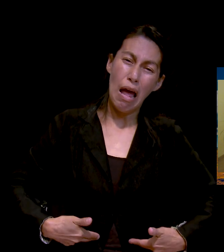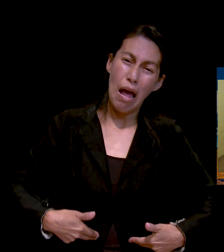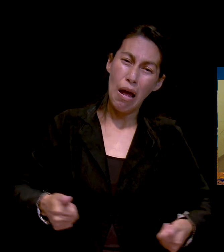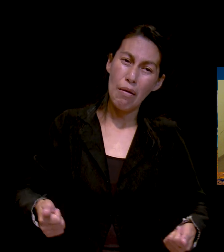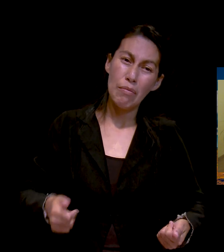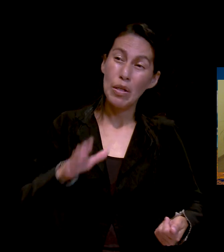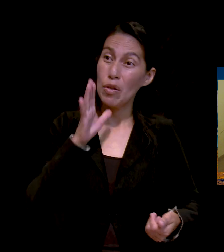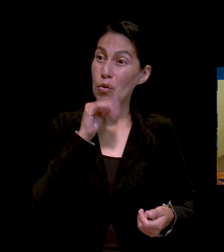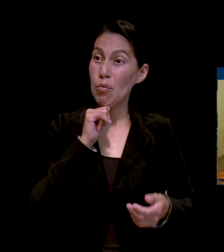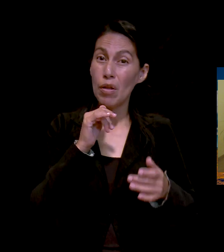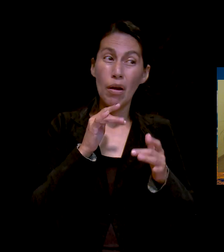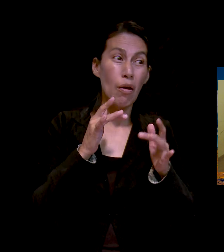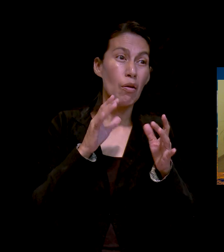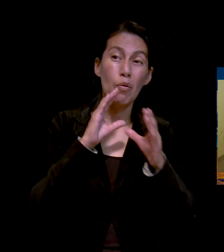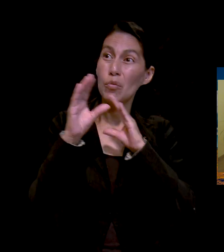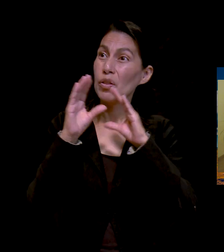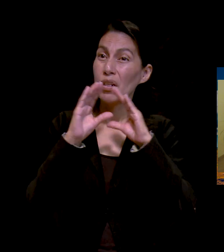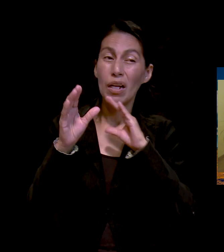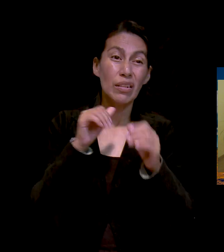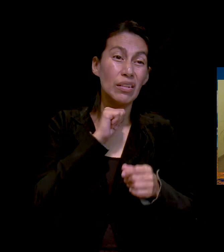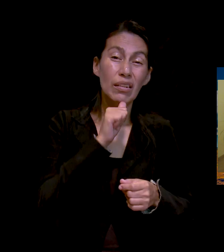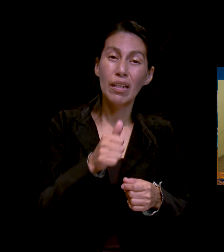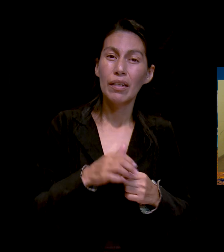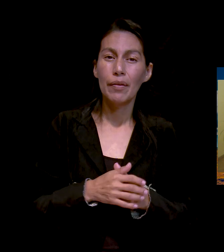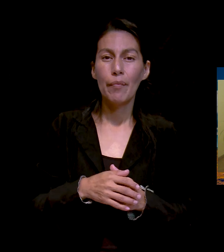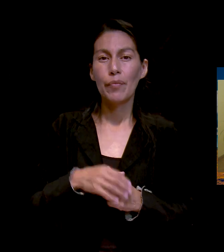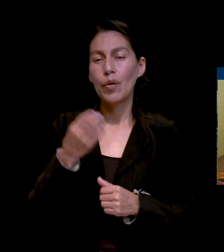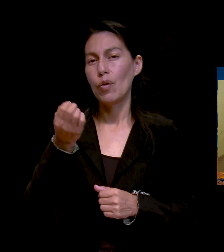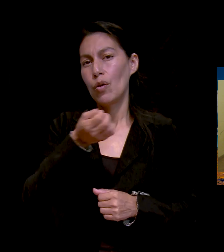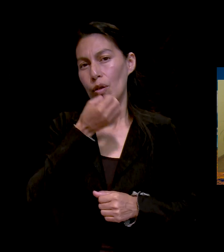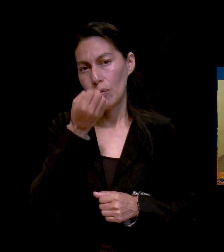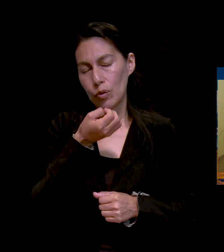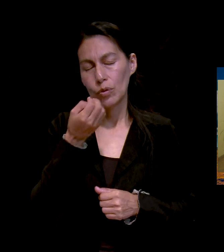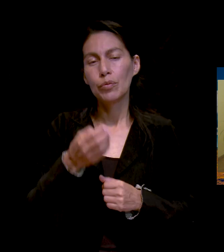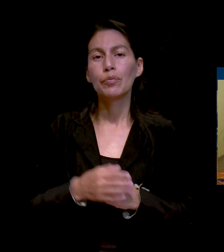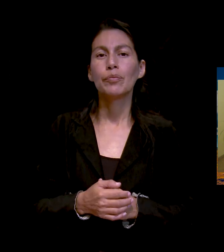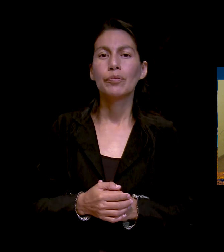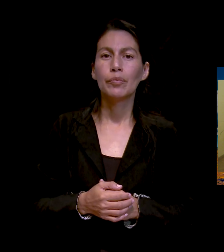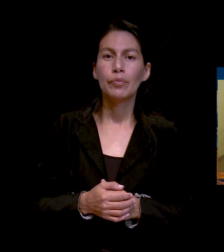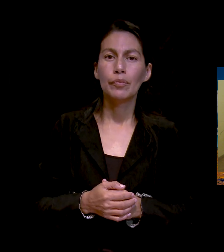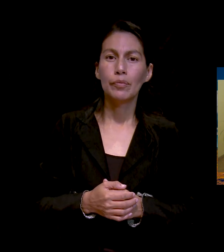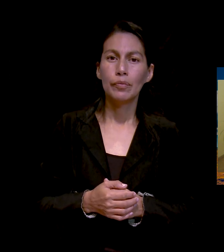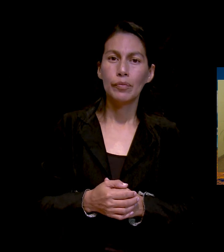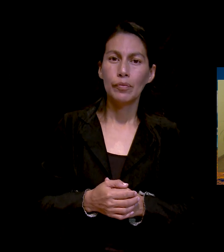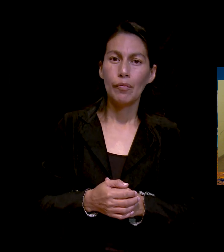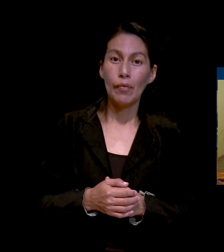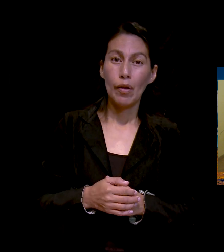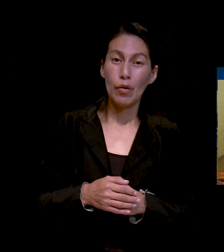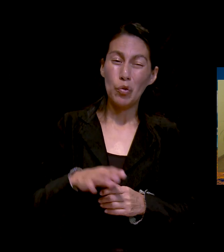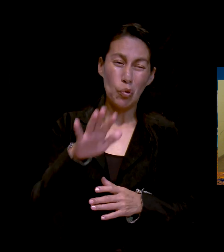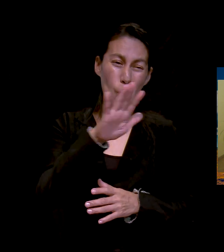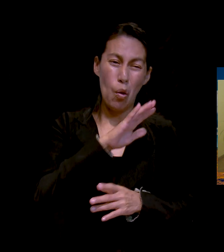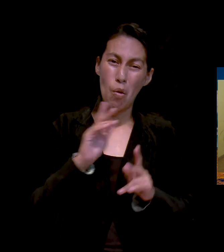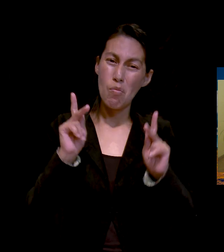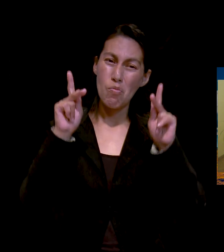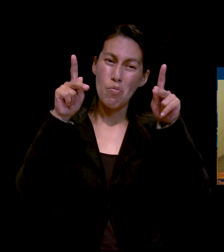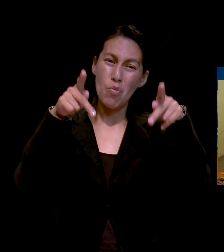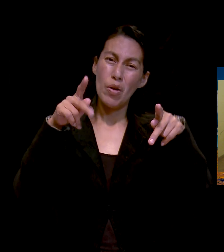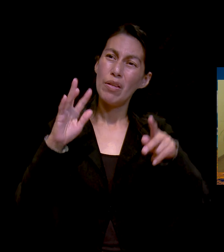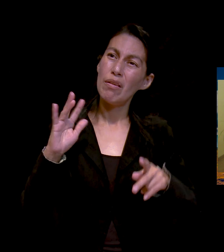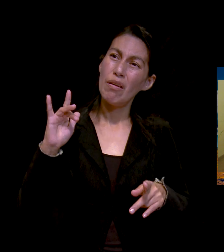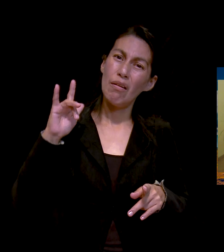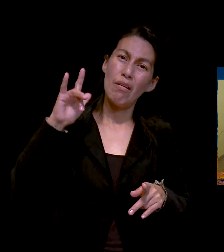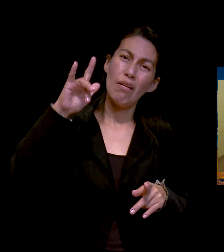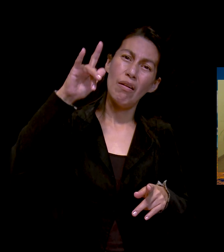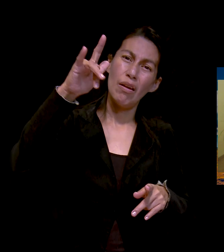para vivir. Oremos por el servicio de equipo del Puente Aéreo y todas las donaciones de insumos y